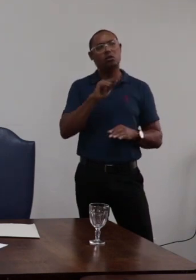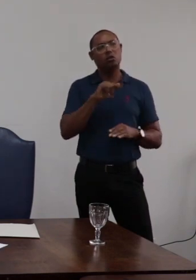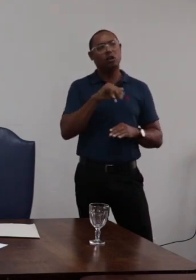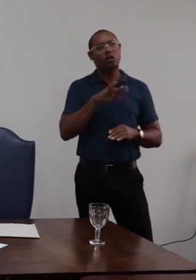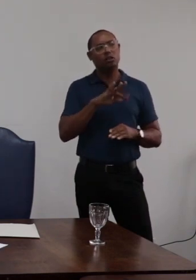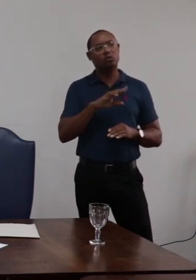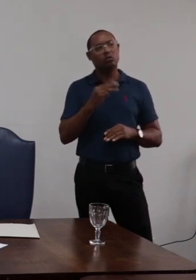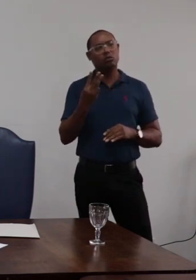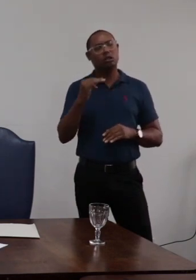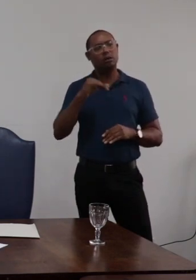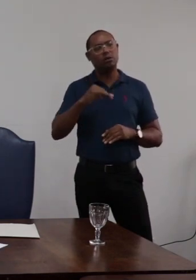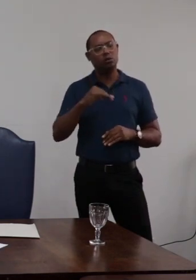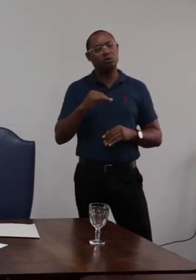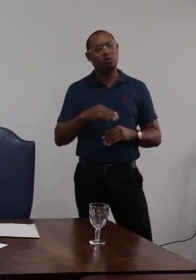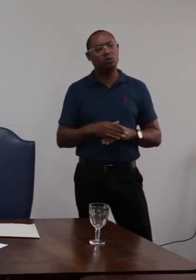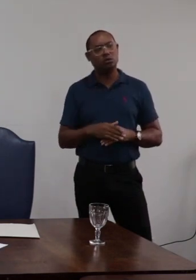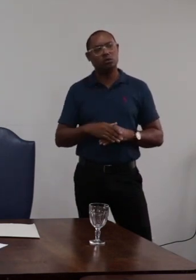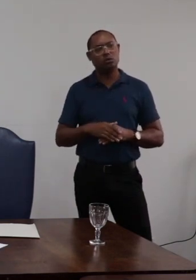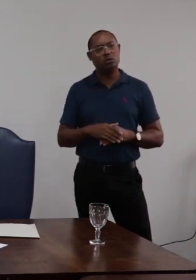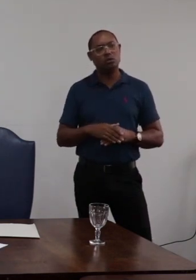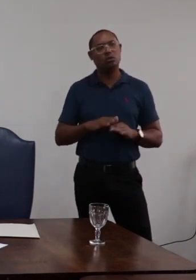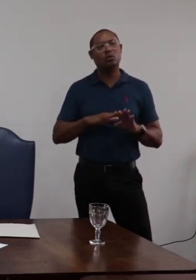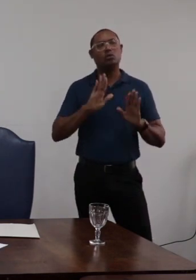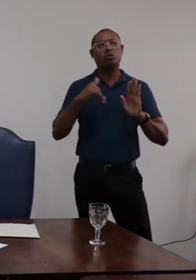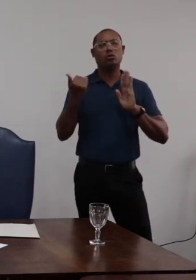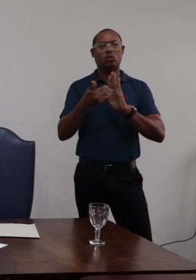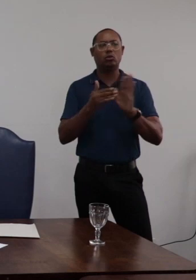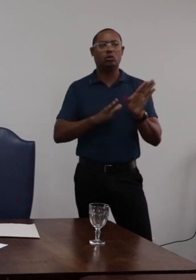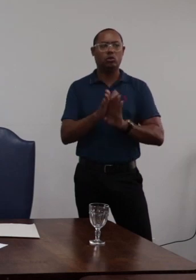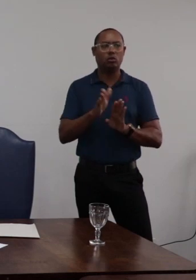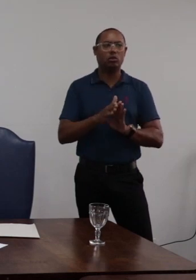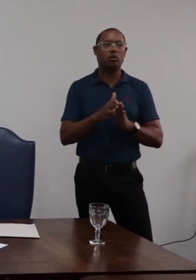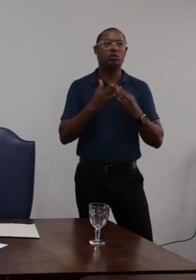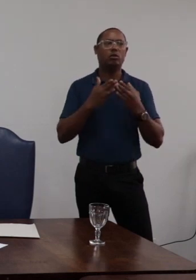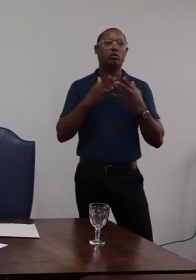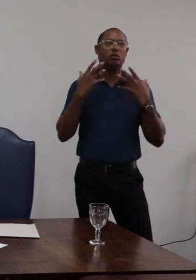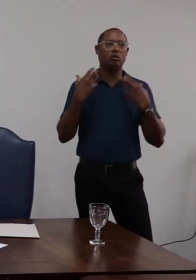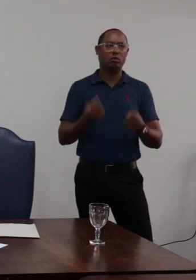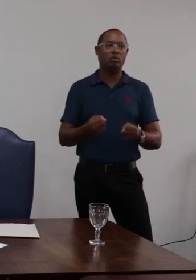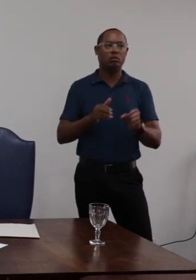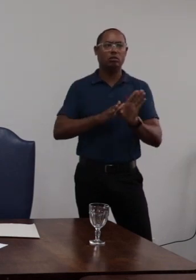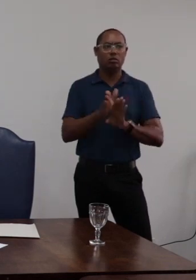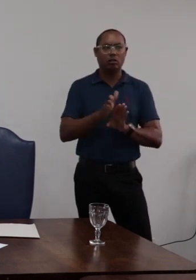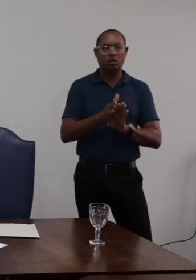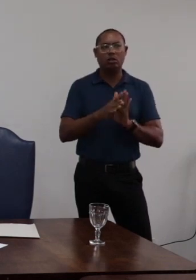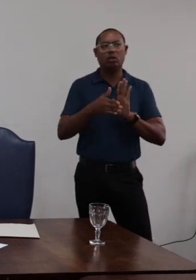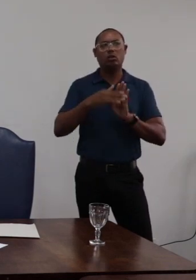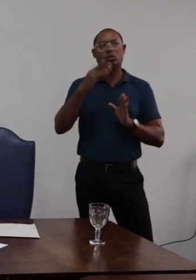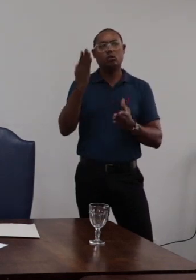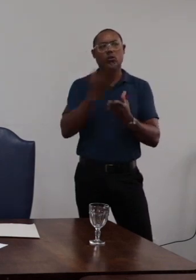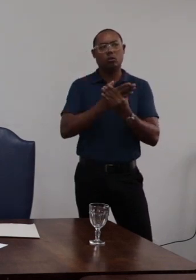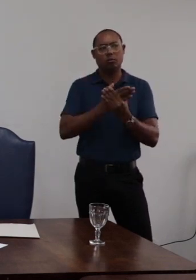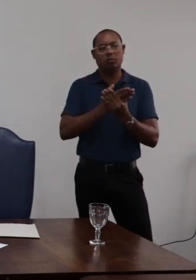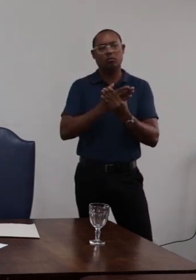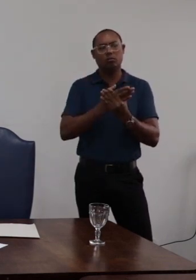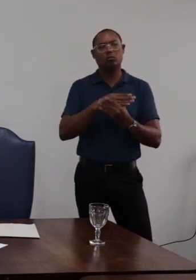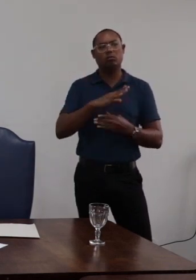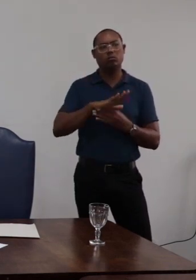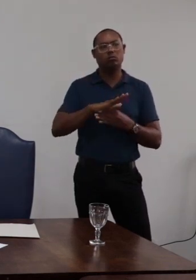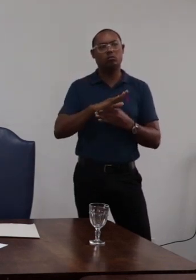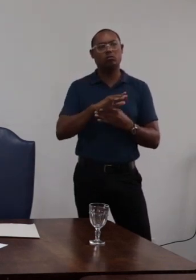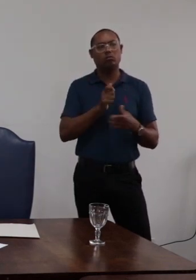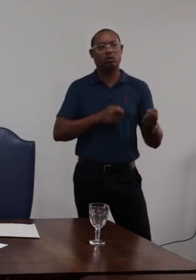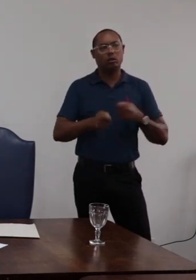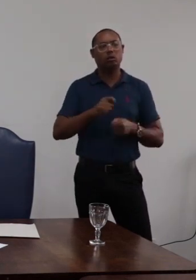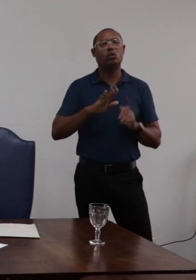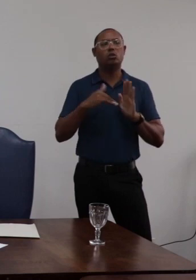minutos bom todos os conselheiros recebemos o processo que se trata do primeiro par todos tiveram a oportunidade de